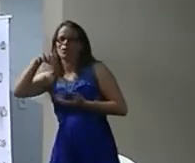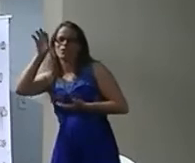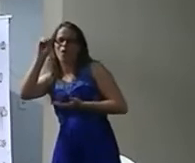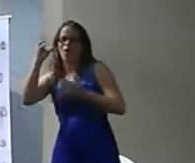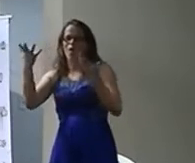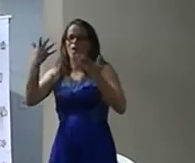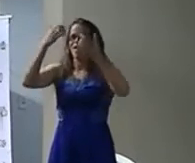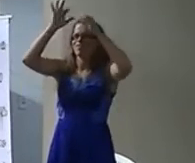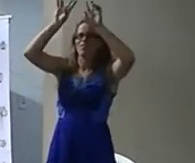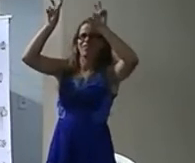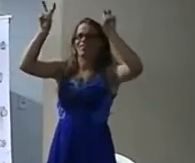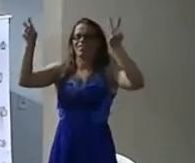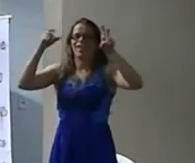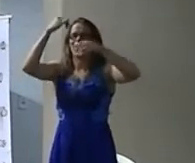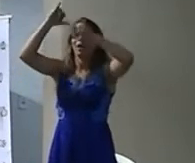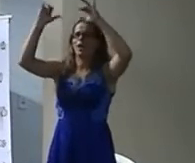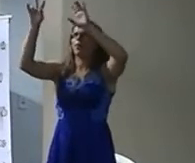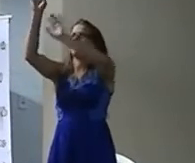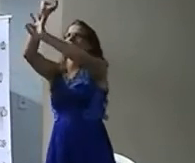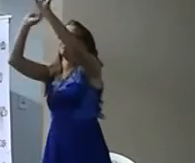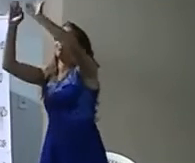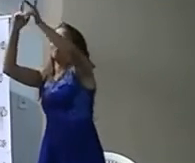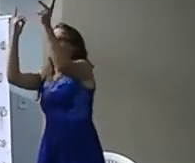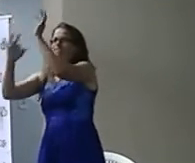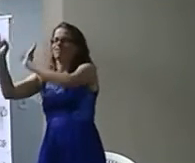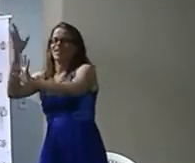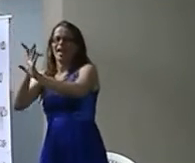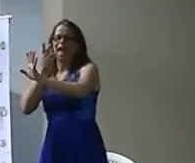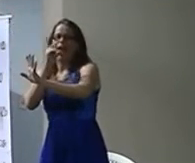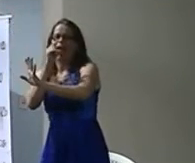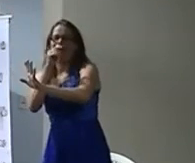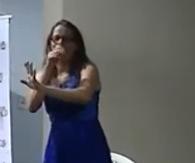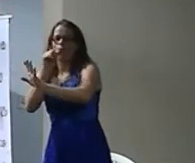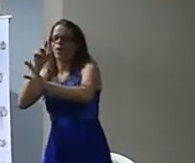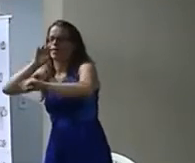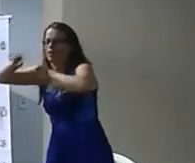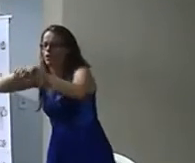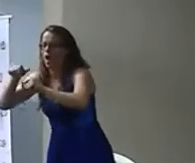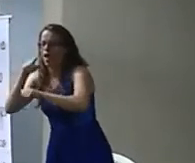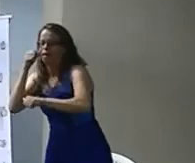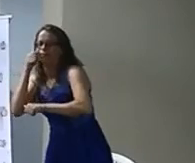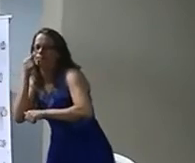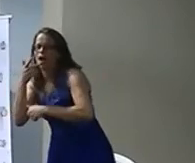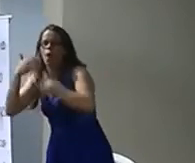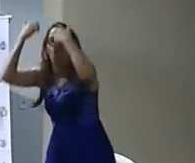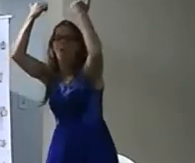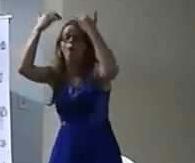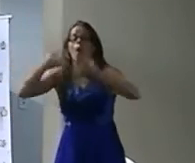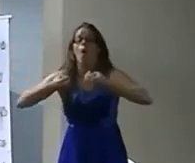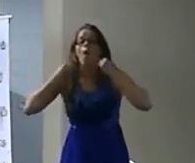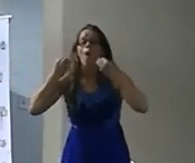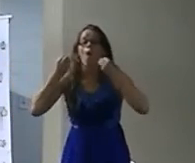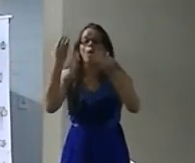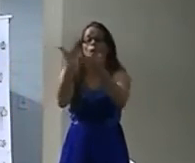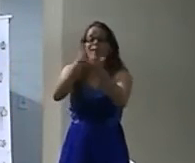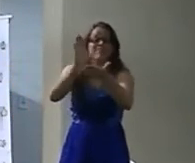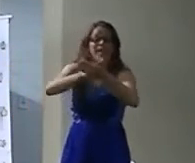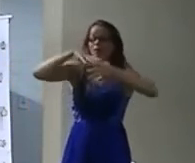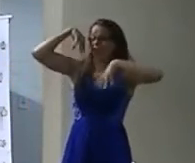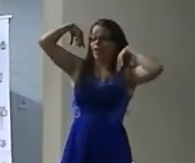aí Uma fórmula de química Para se transformar Em água e sal Não dá É um coitado Miserável Desesperado Que